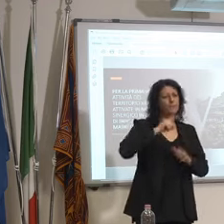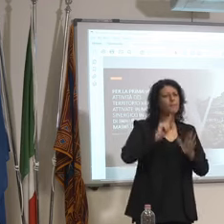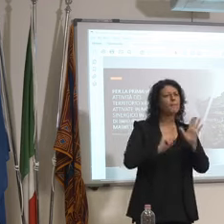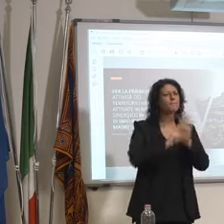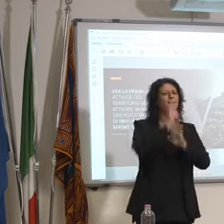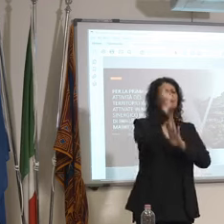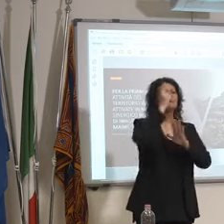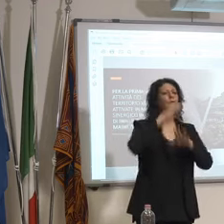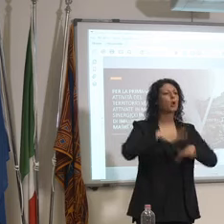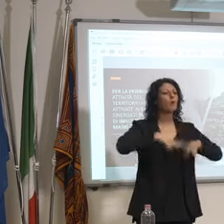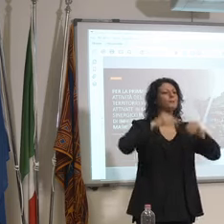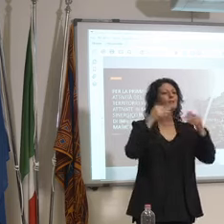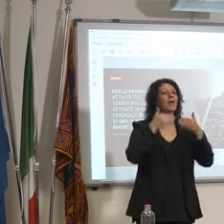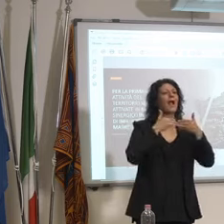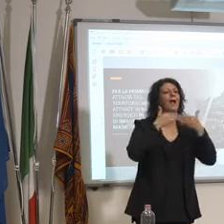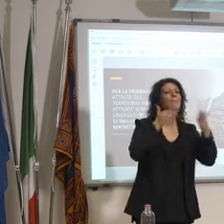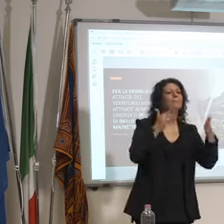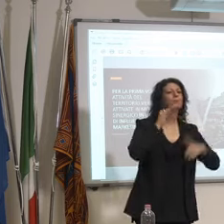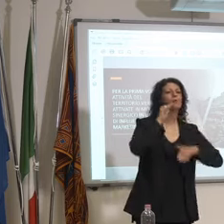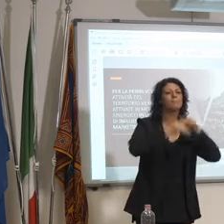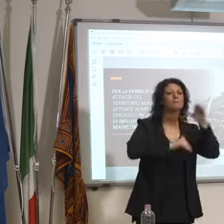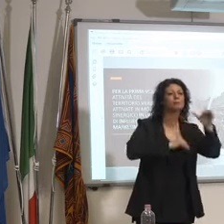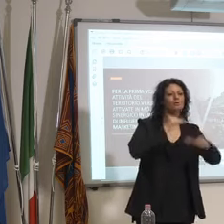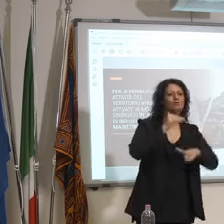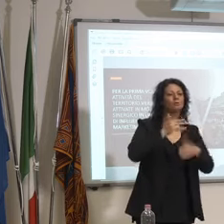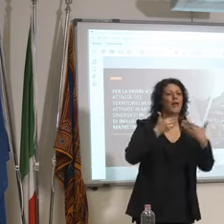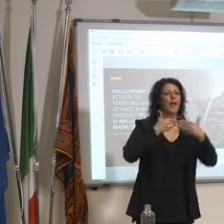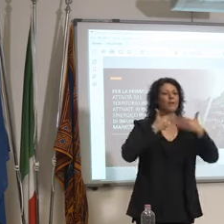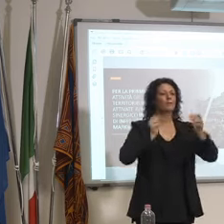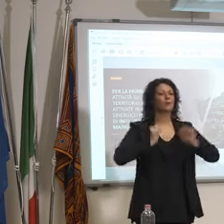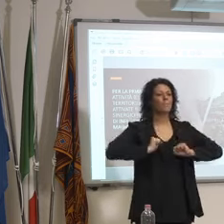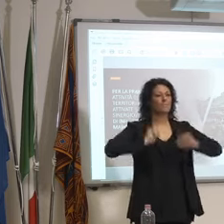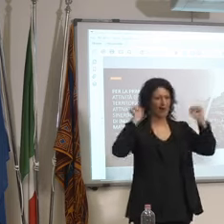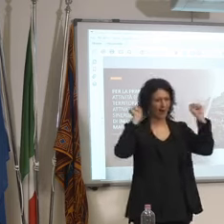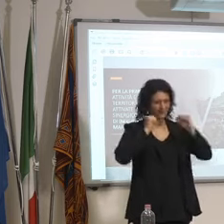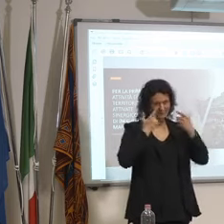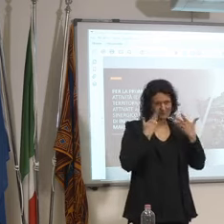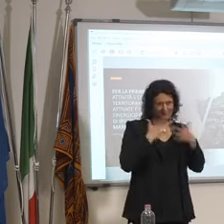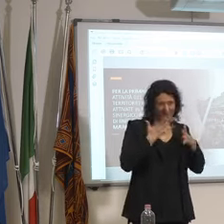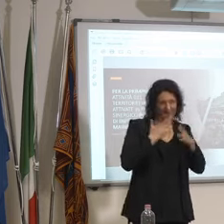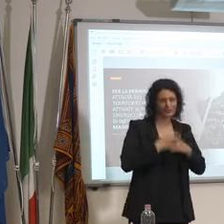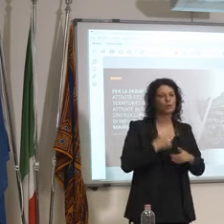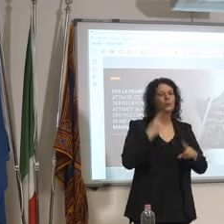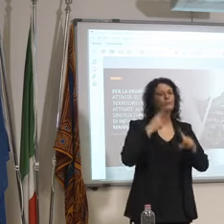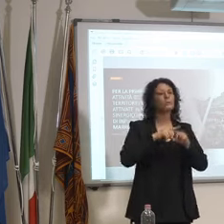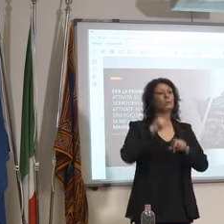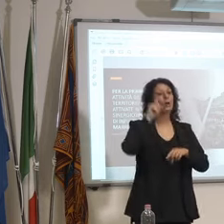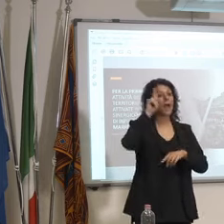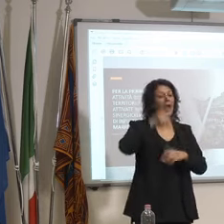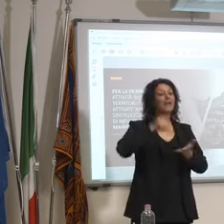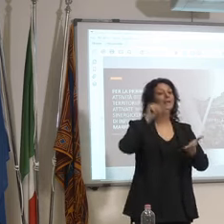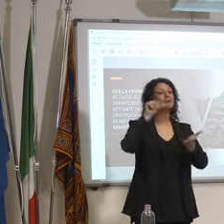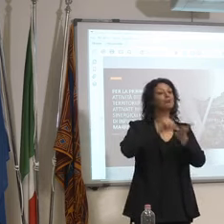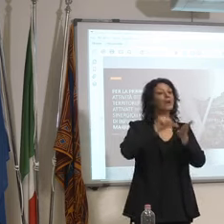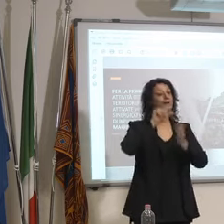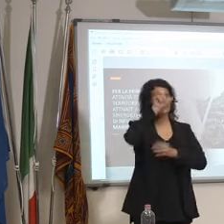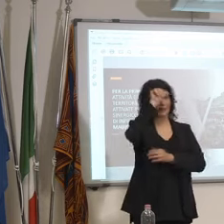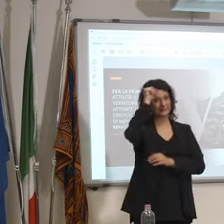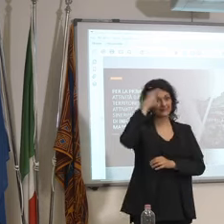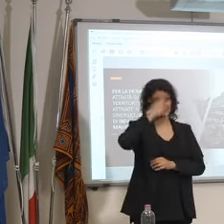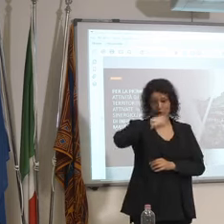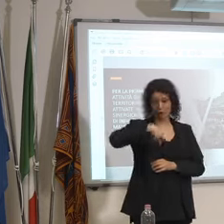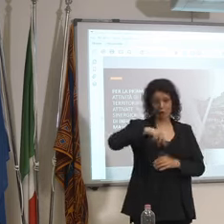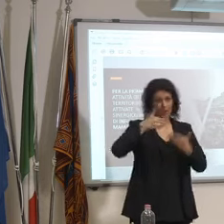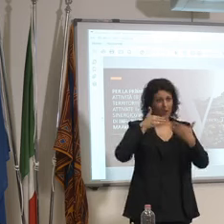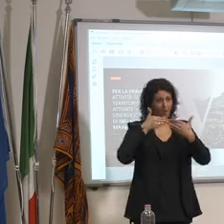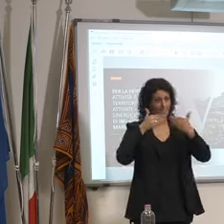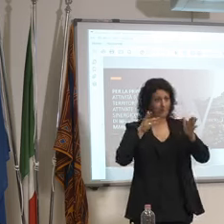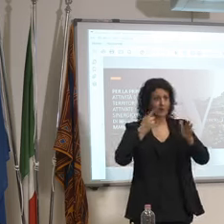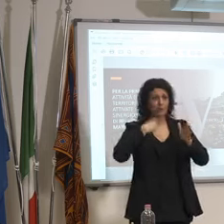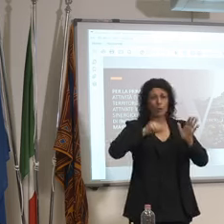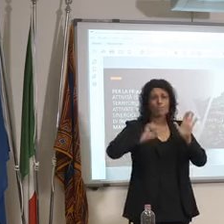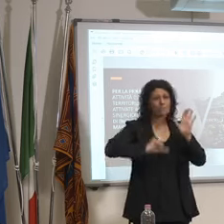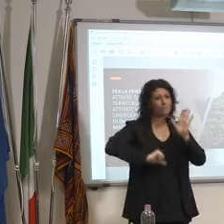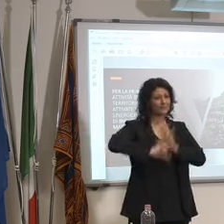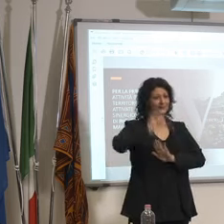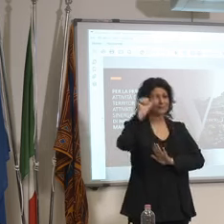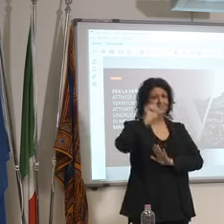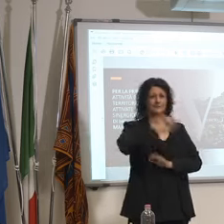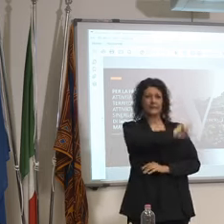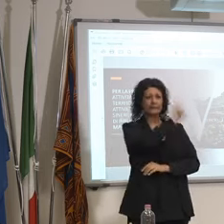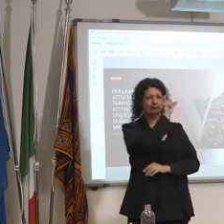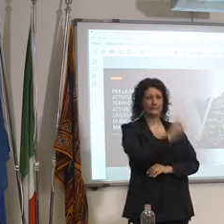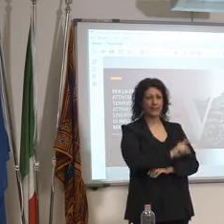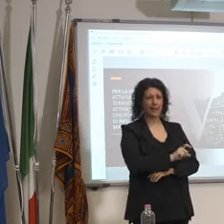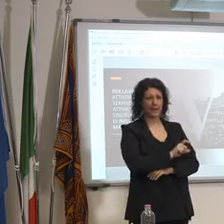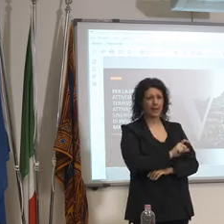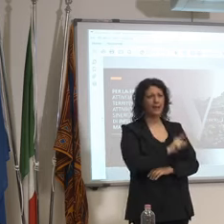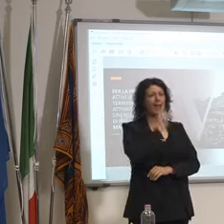palestre vi ricordo che noi siamo stati quelli che hanno aperto i centri estivi per primi a livello nazionale anche di 0-3 anni noi li abbiamo